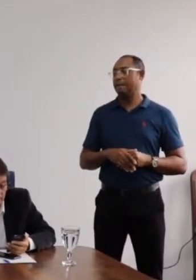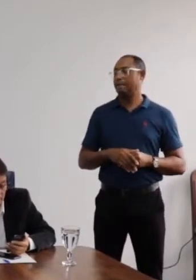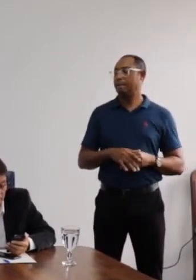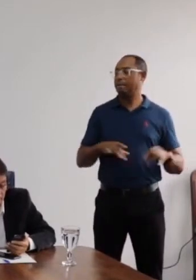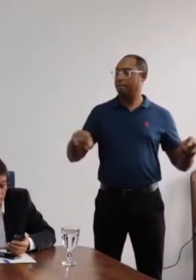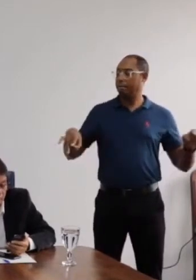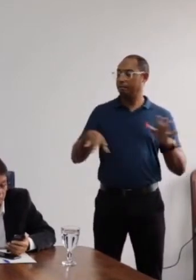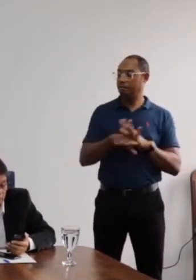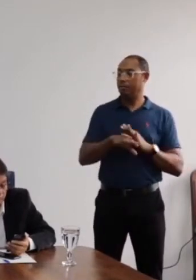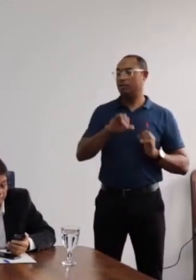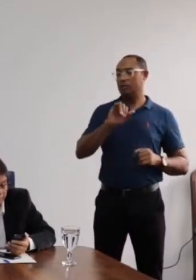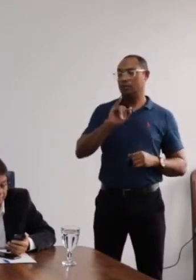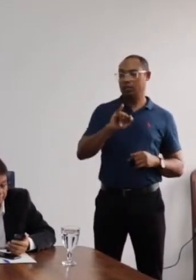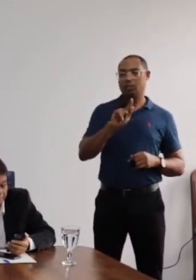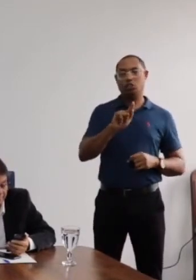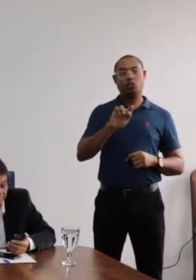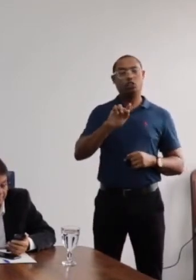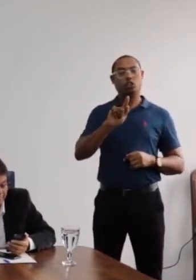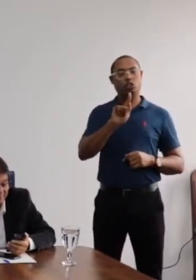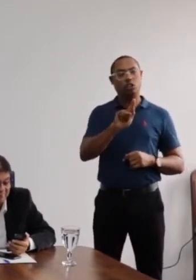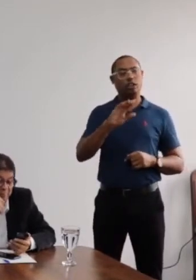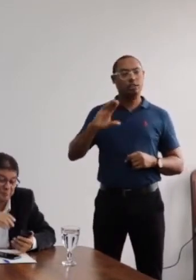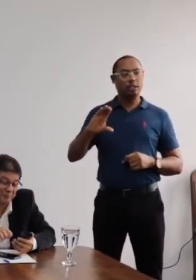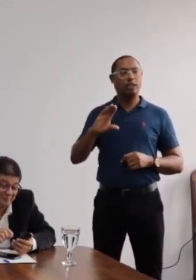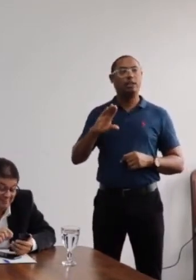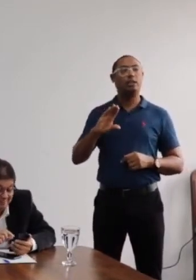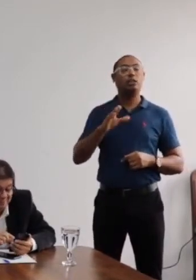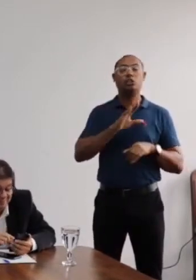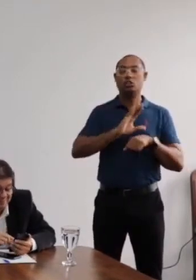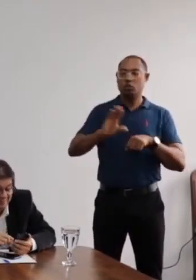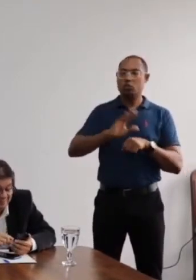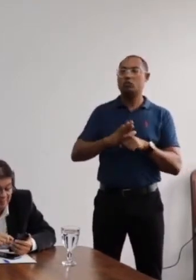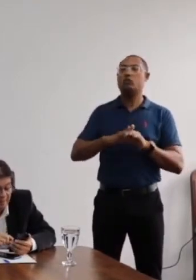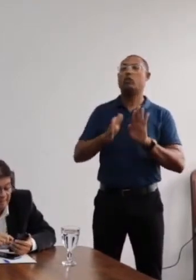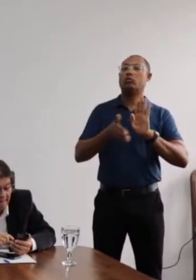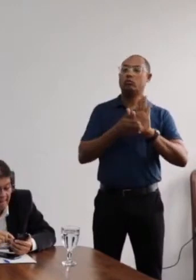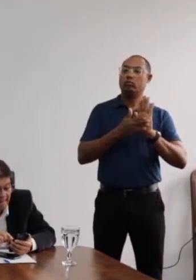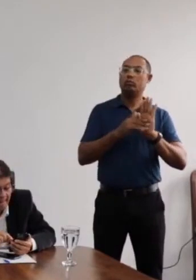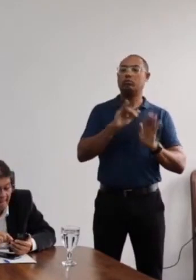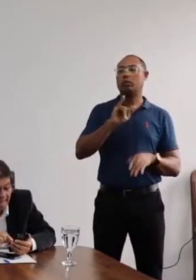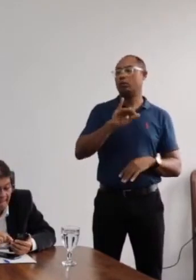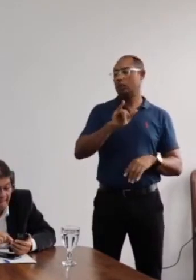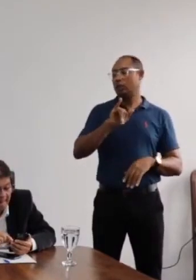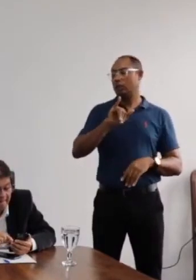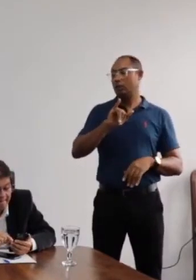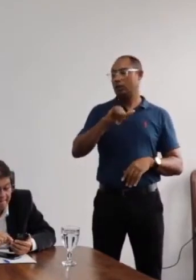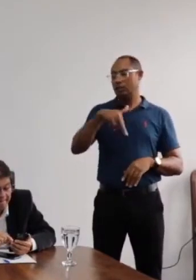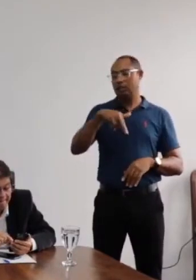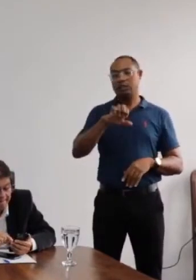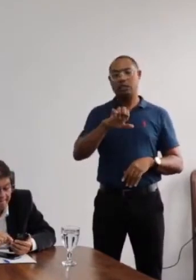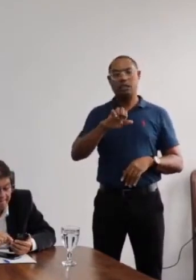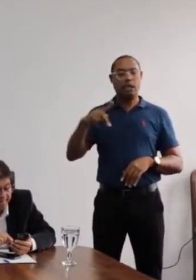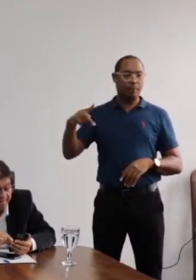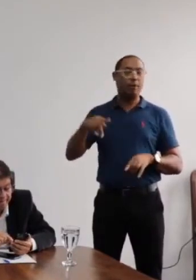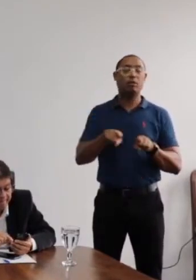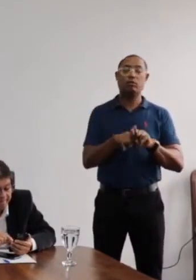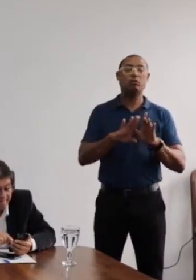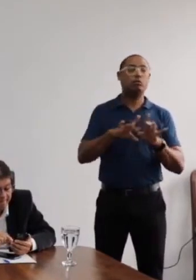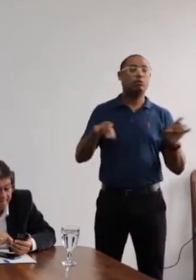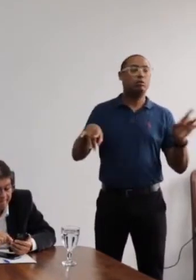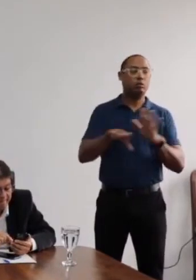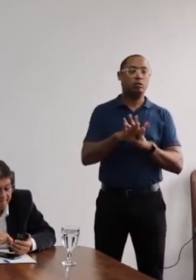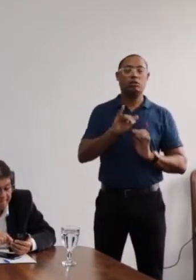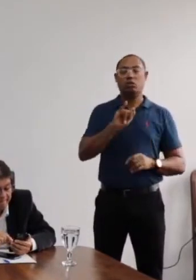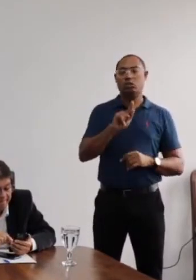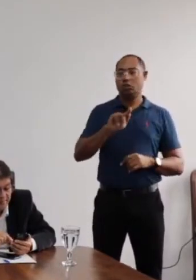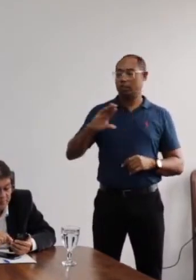resultado do IGC, o índice geral de cursos. Foi publicado ontem pelo Inep o resultado do